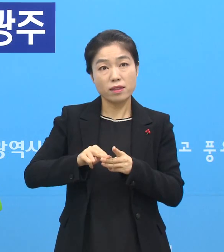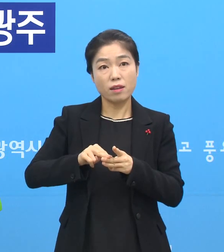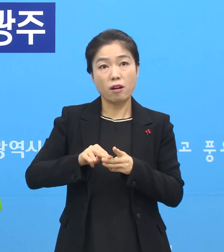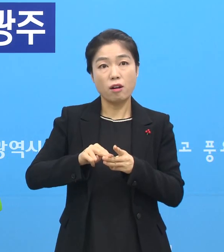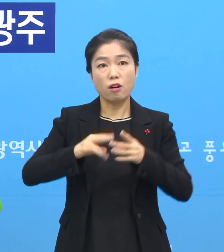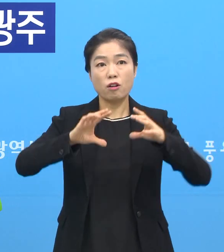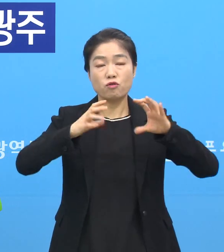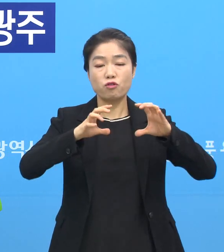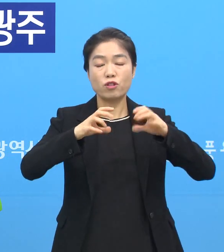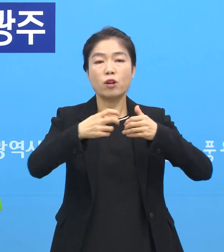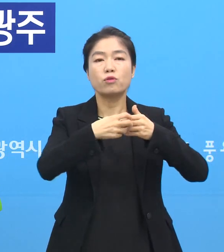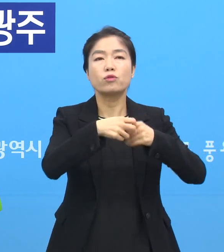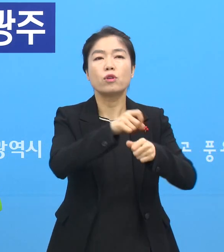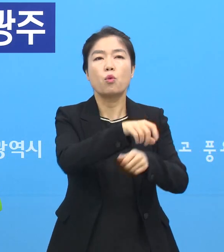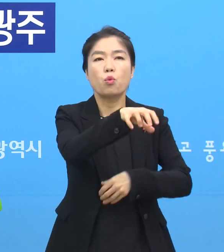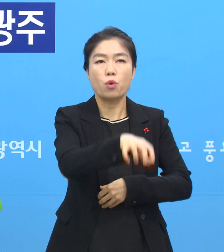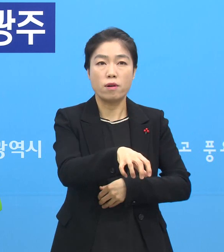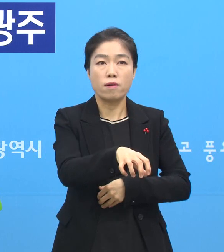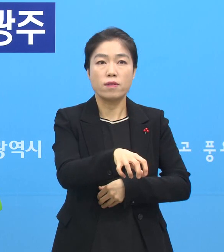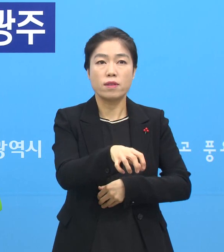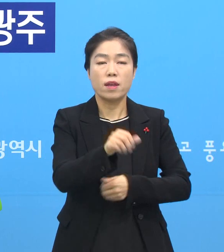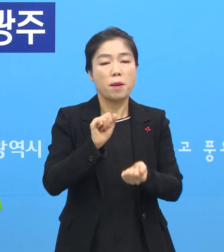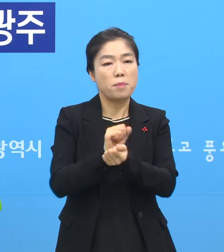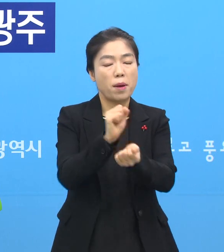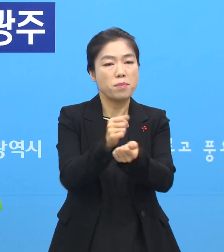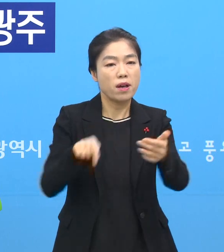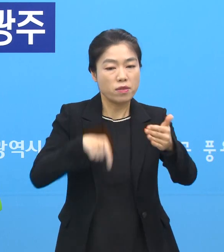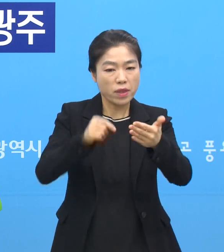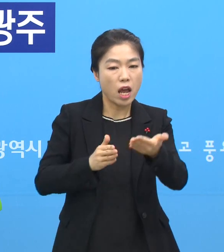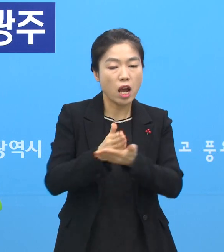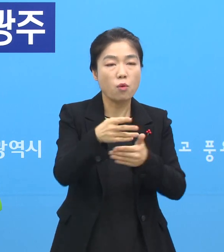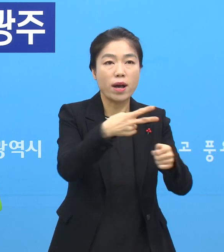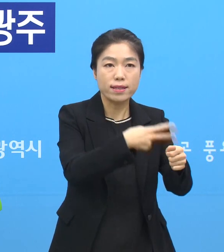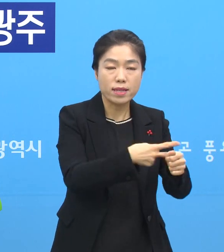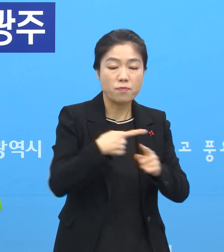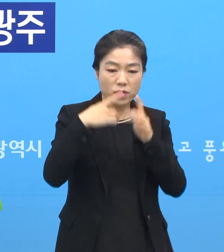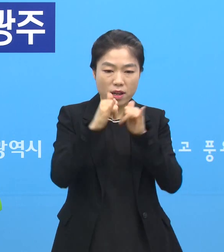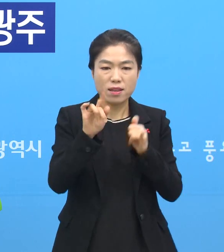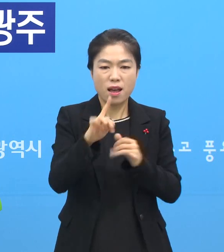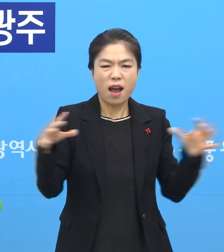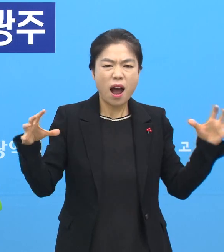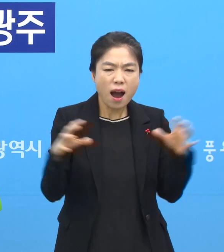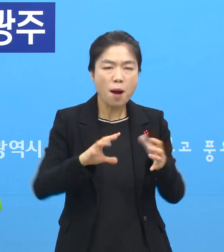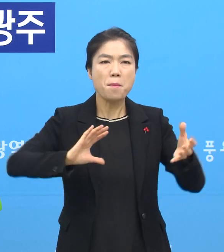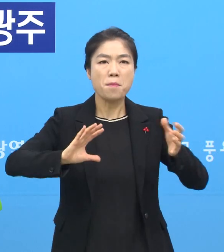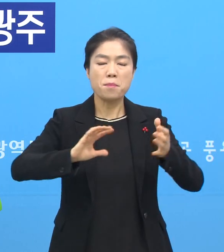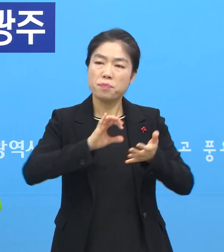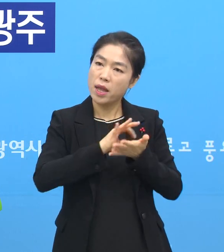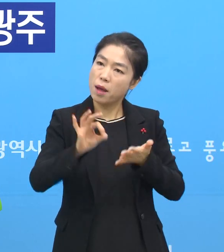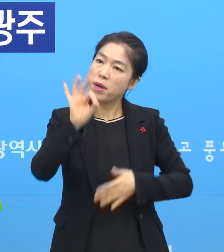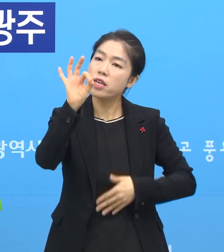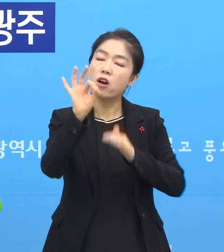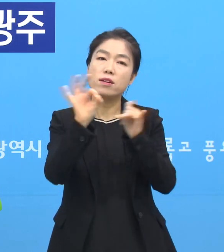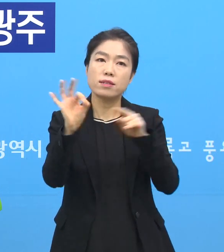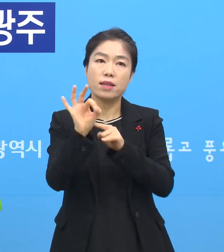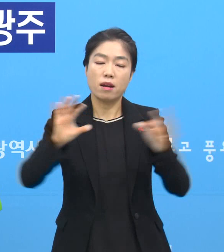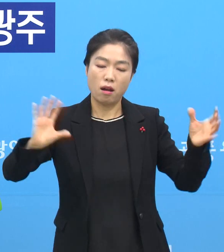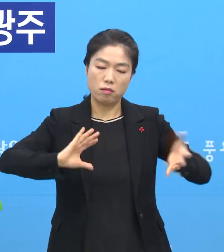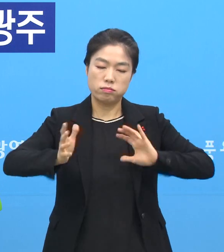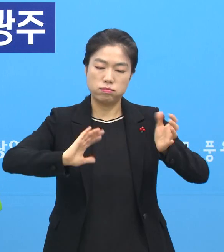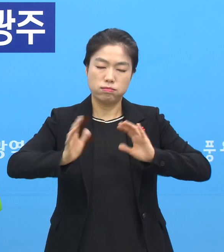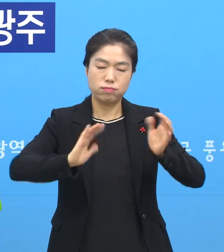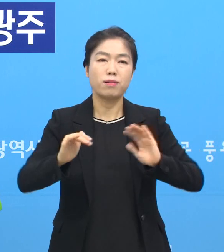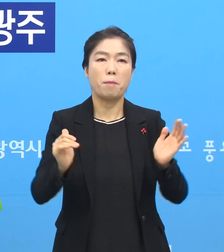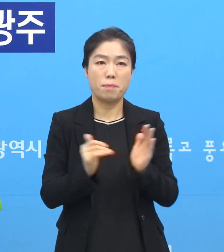그리고 국립중앙의료원의 감염내과 선생님 한 분과 간호사 한 명까지 포함해서 총 10명이 합동대책회의를